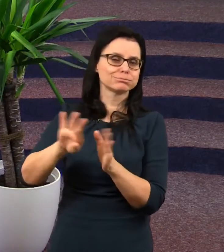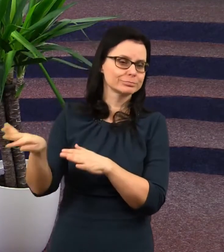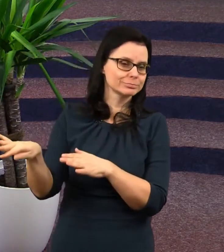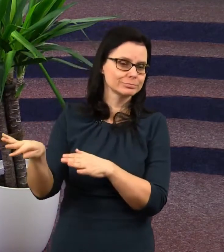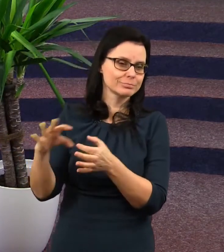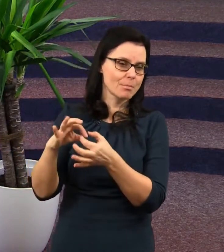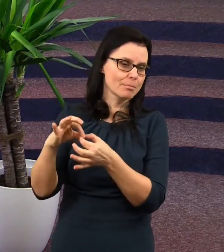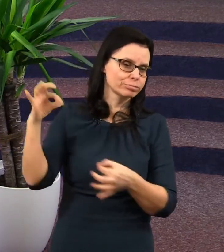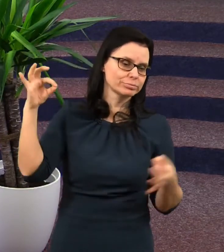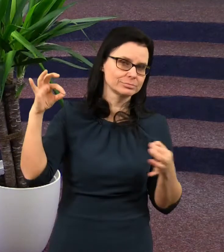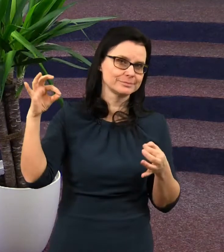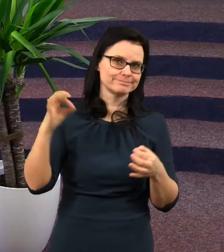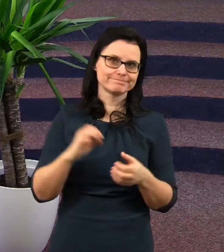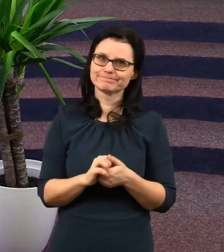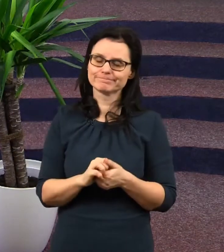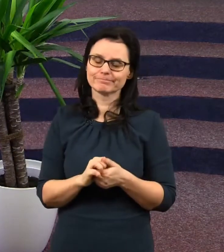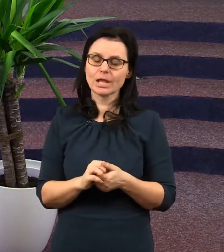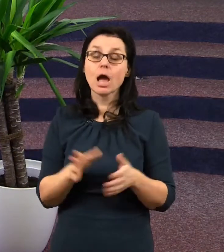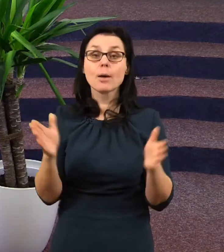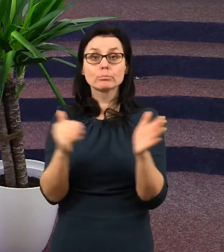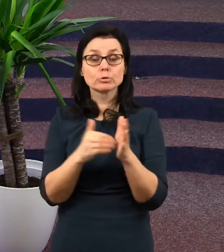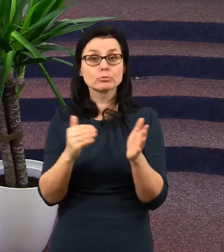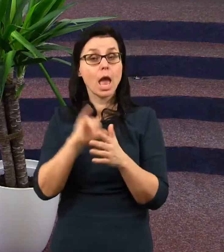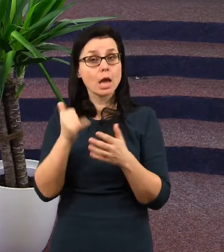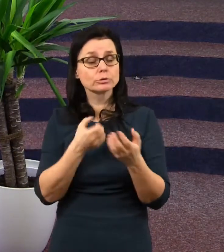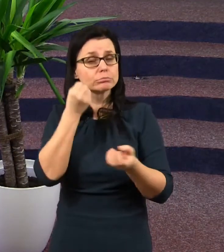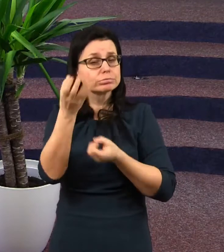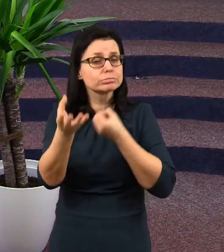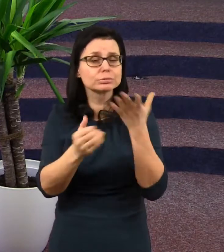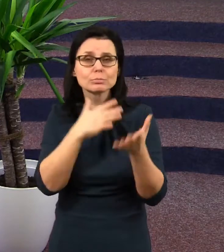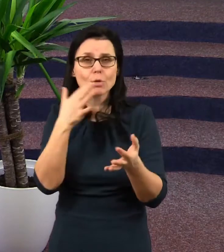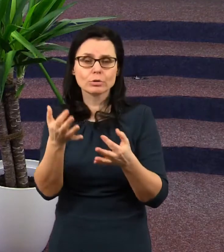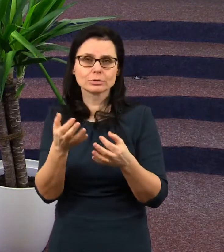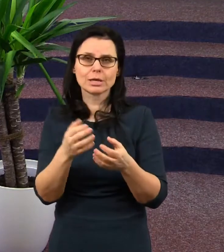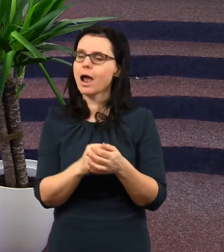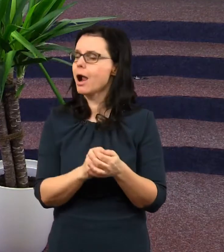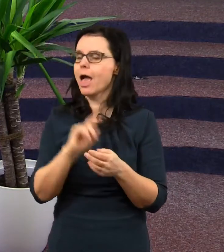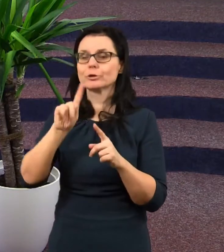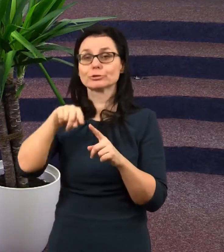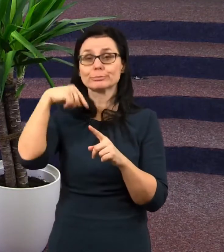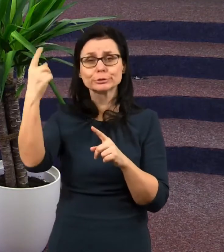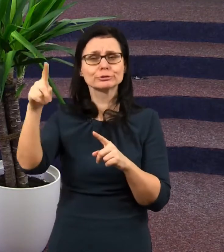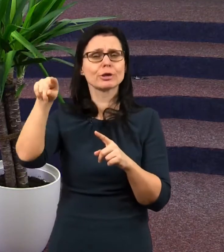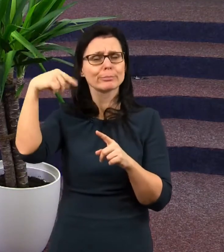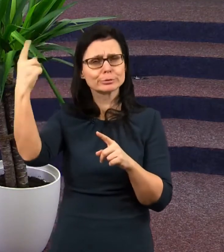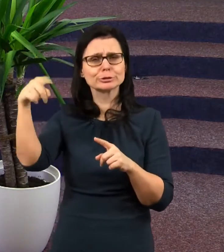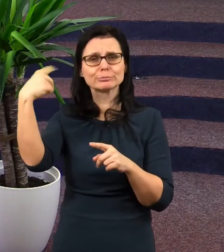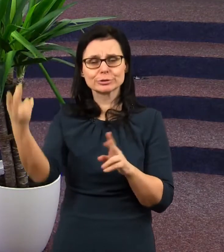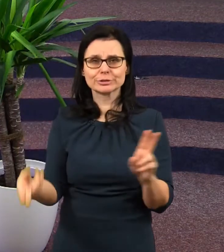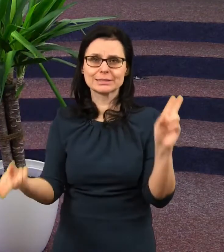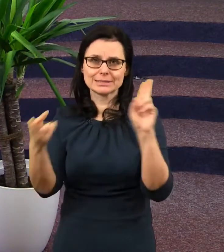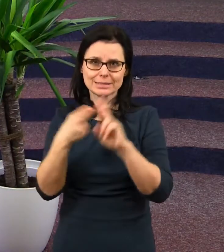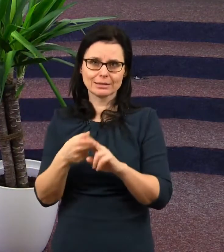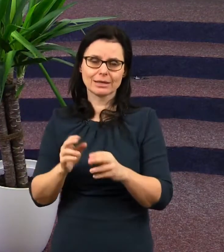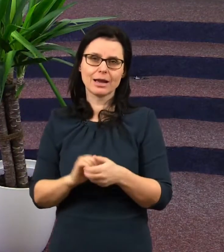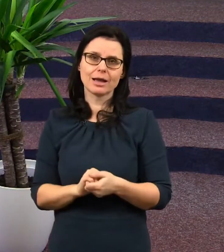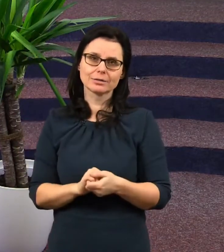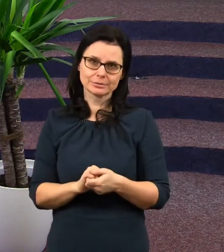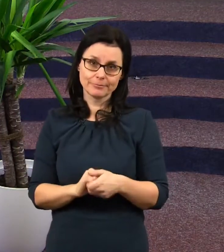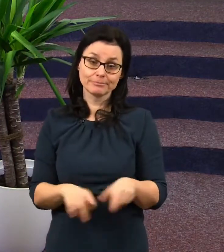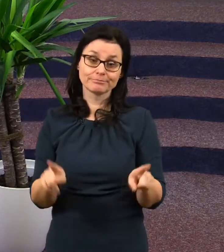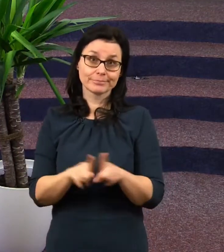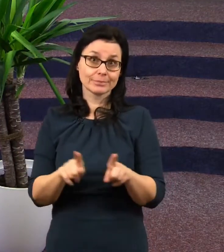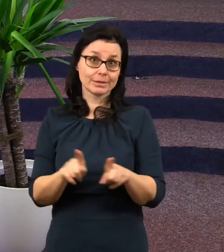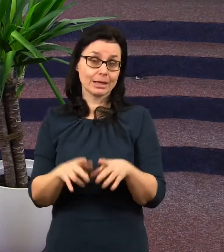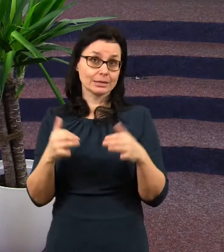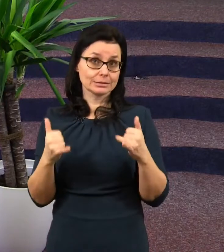tomuto ještě mnoho co povědět, ale jednak máme ještě příští další setkání před sebou, ale i